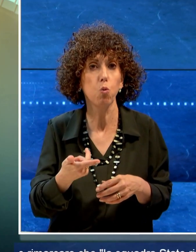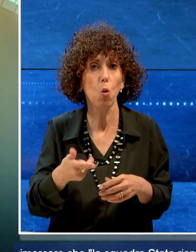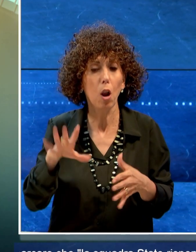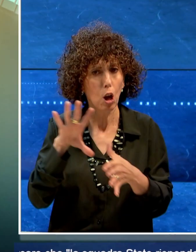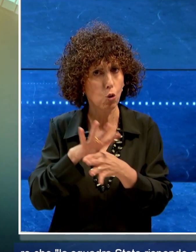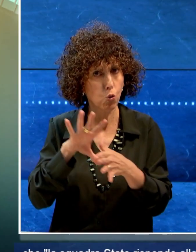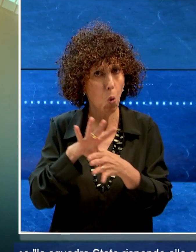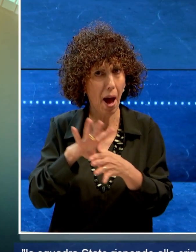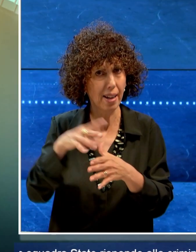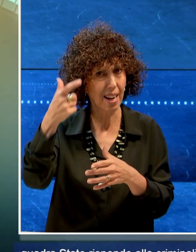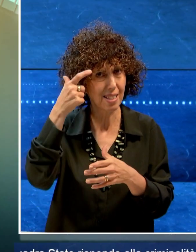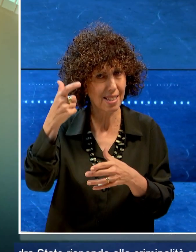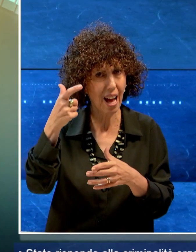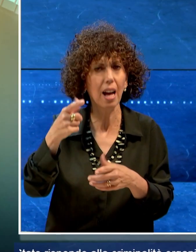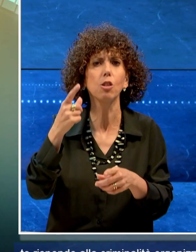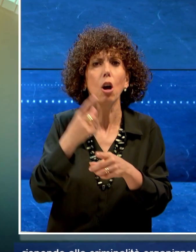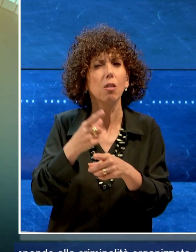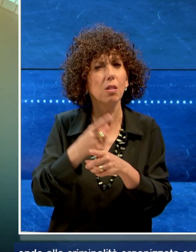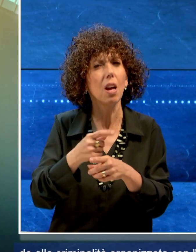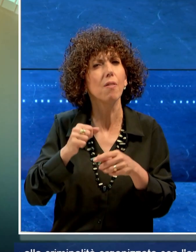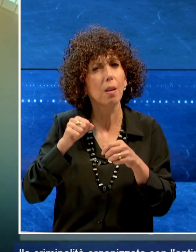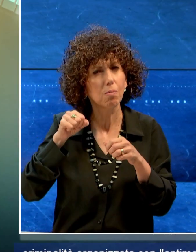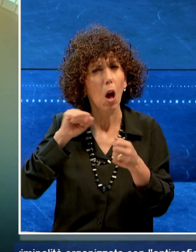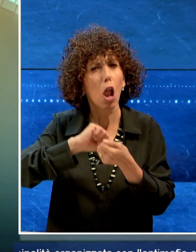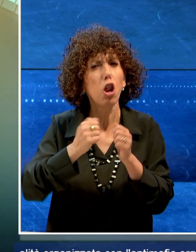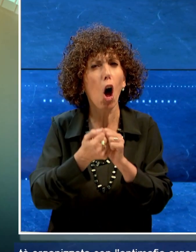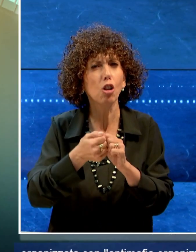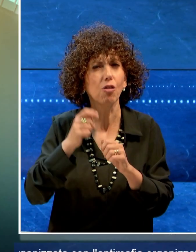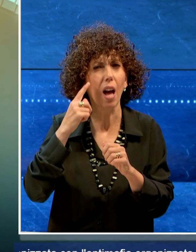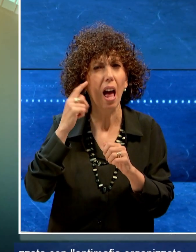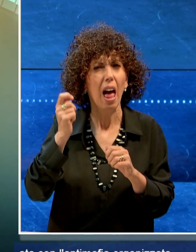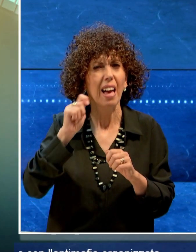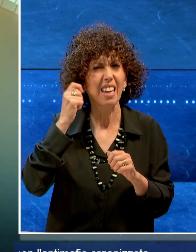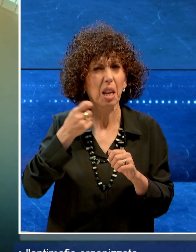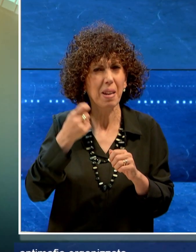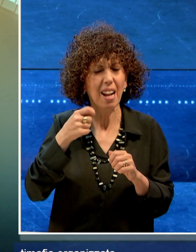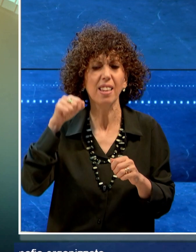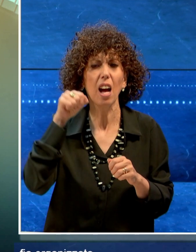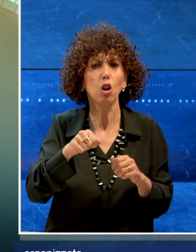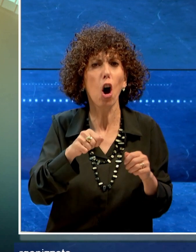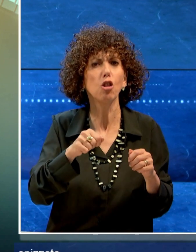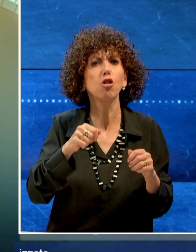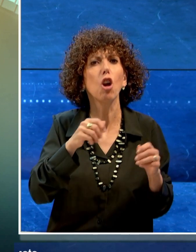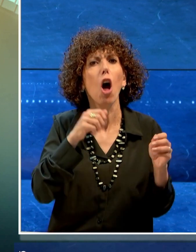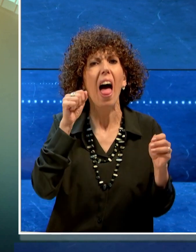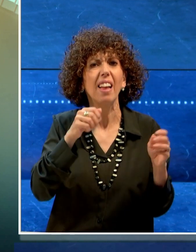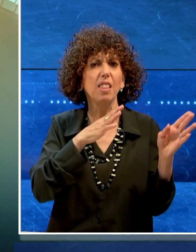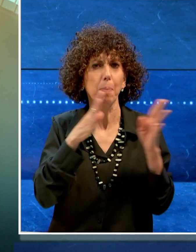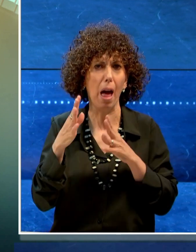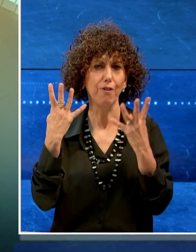squadra Stato risponde alla criminalità organizzata con l'antimafia organizzata.